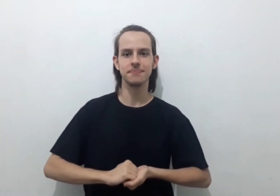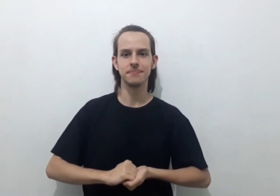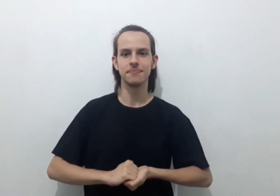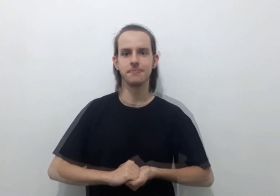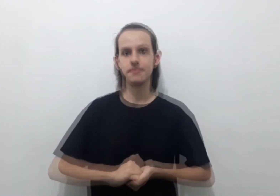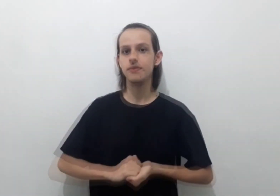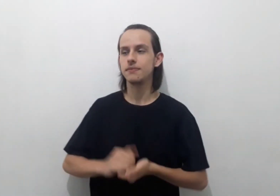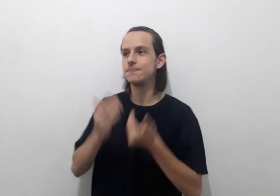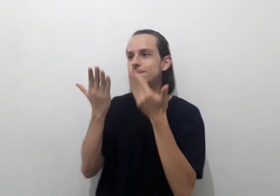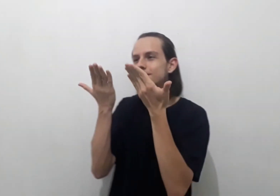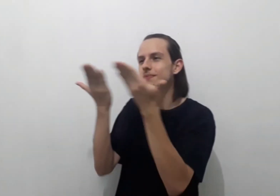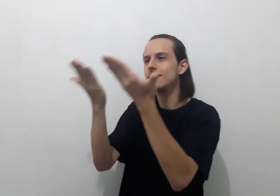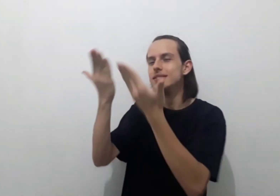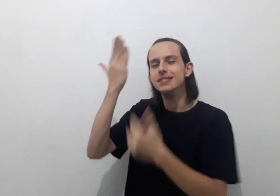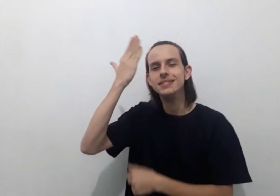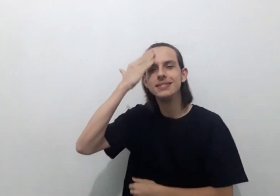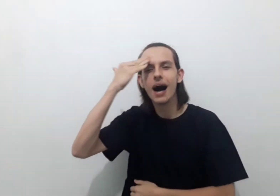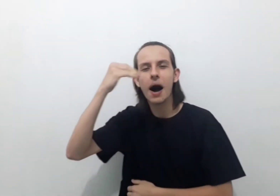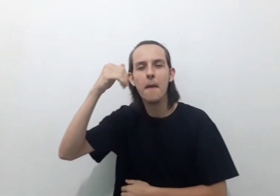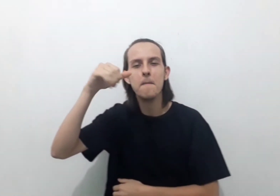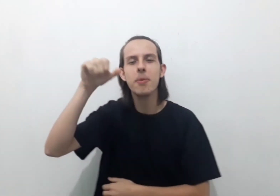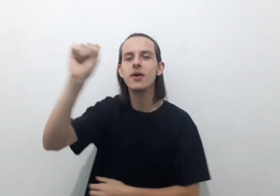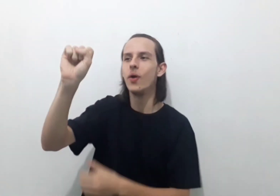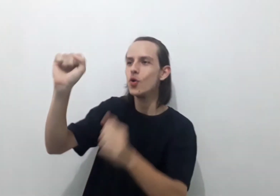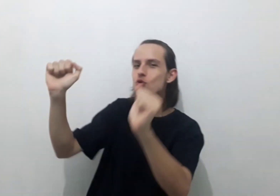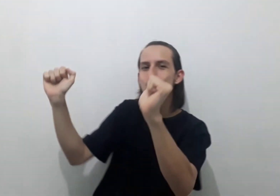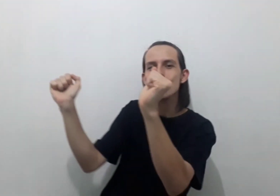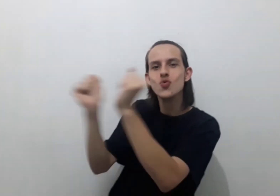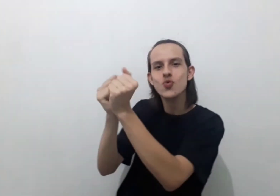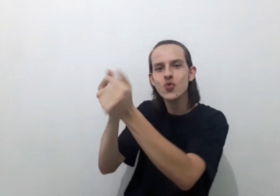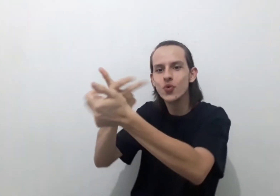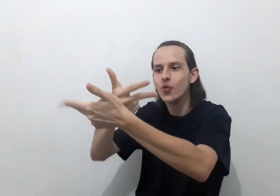Todos os bens que me vieram com ela